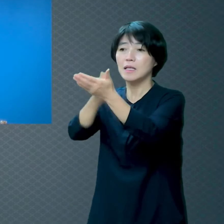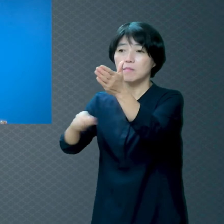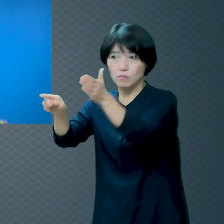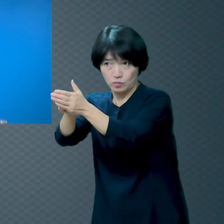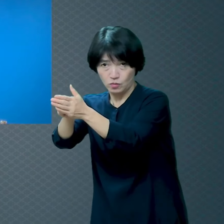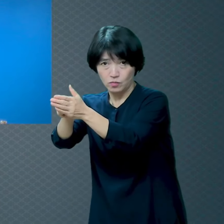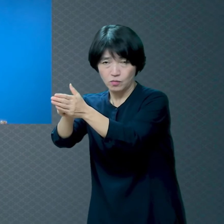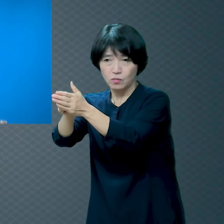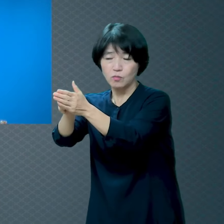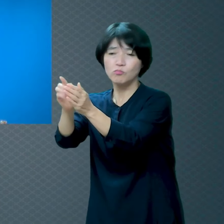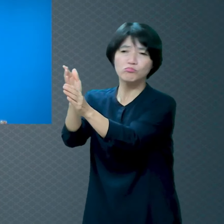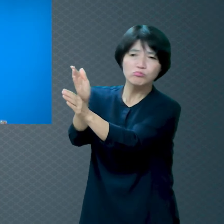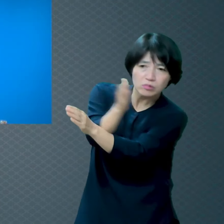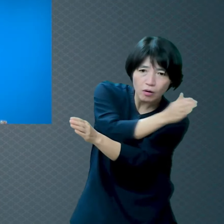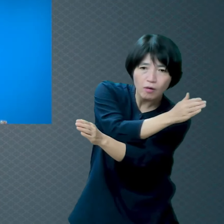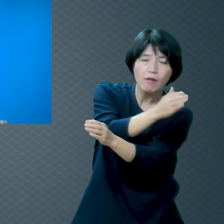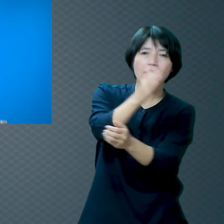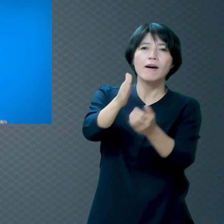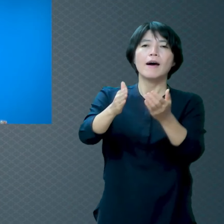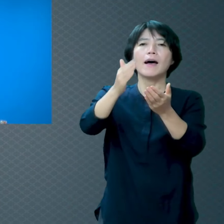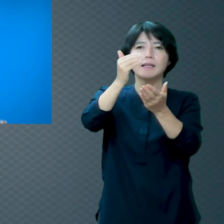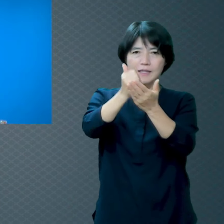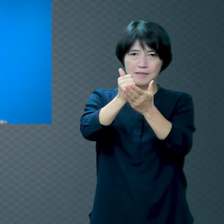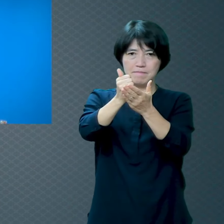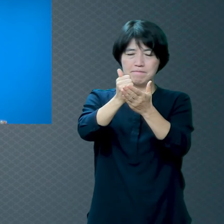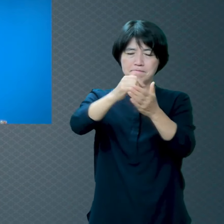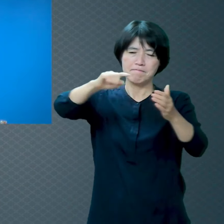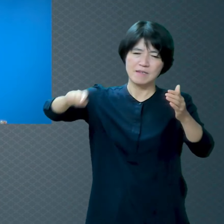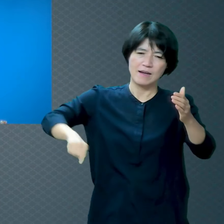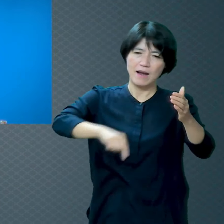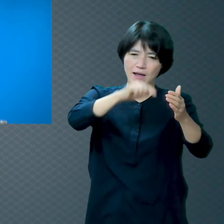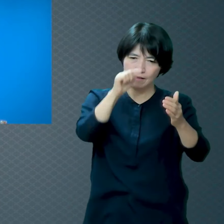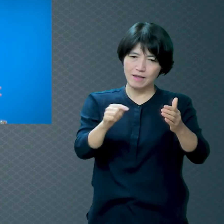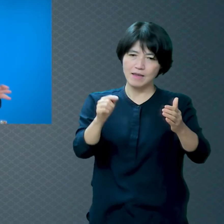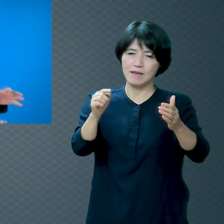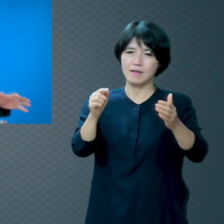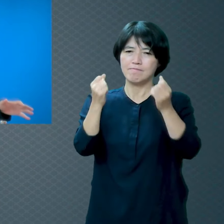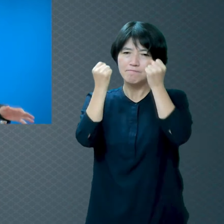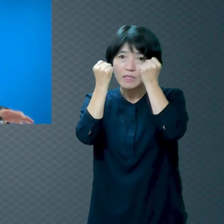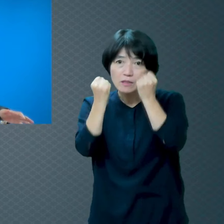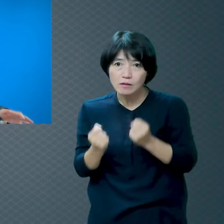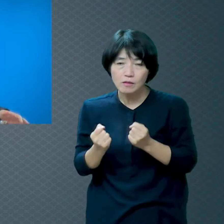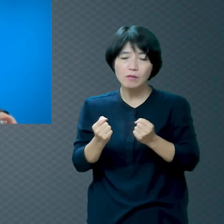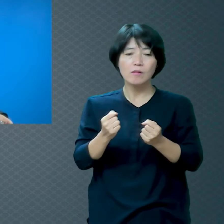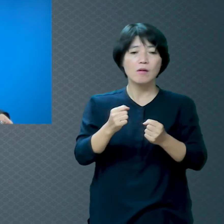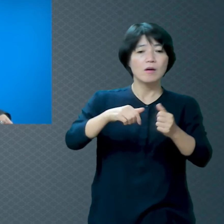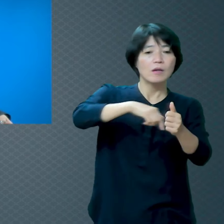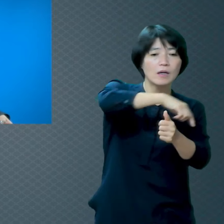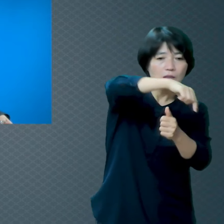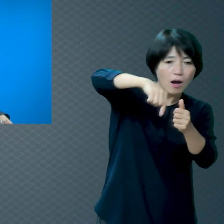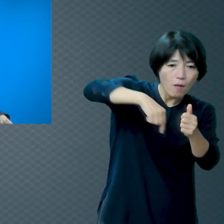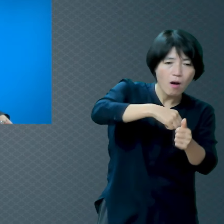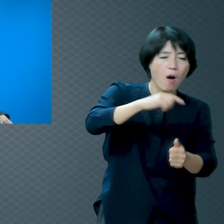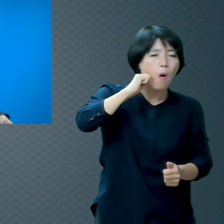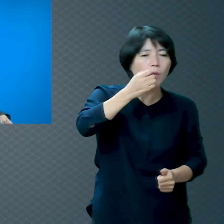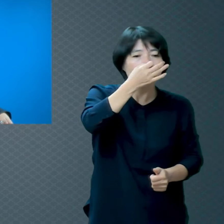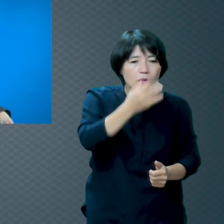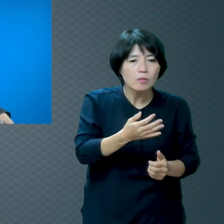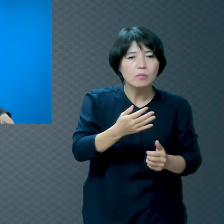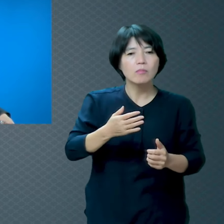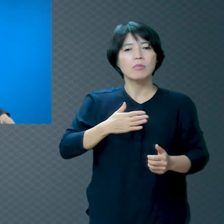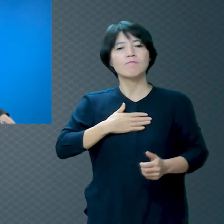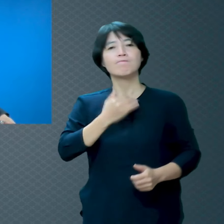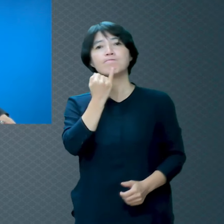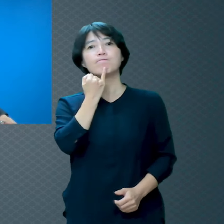하나님 안에 있었을 뿐인데 내 주변이 달라지는 걸 보는 거예요 정말